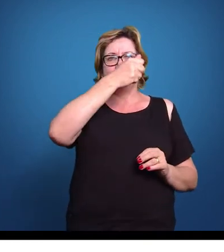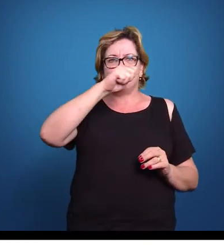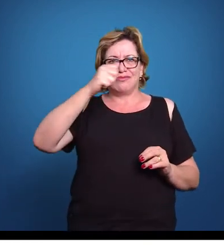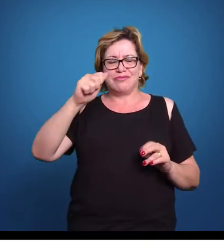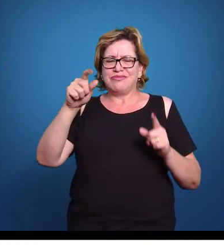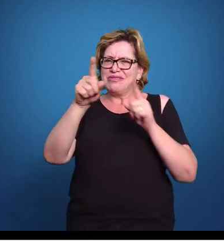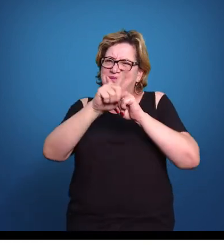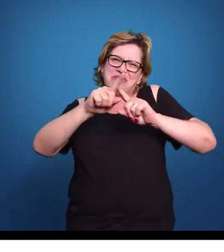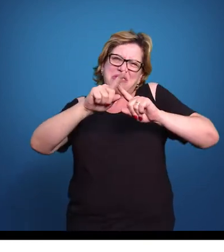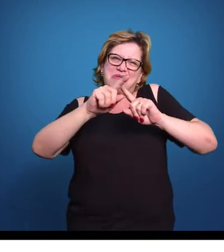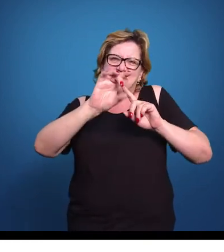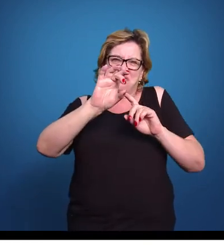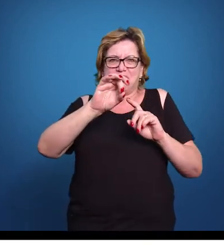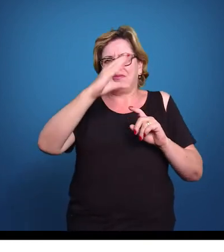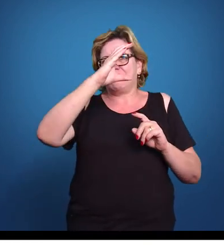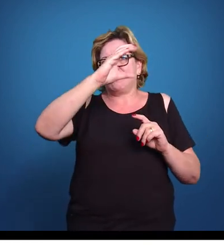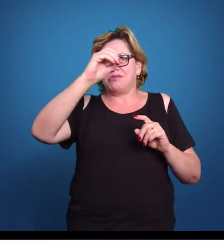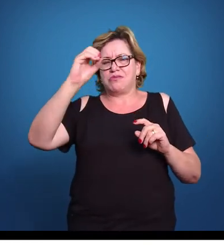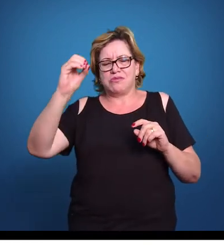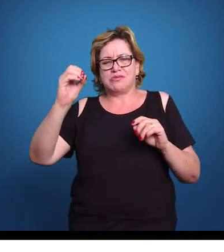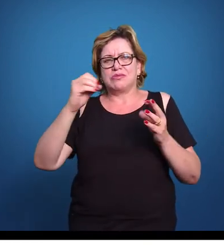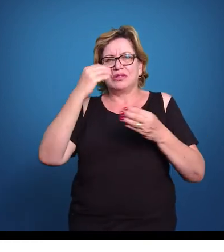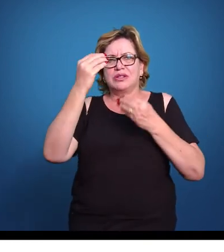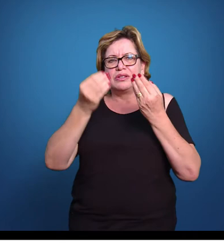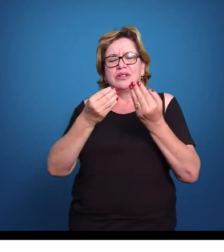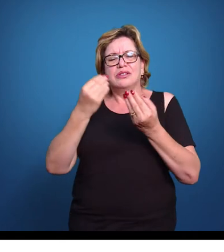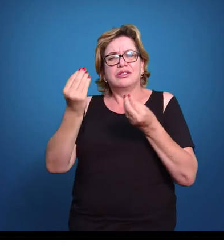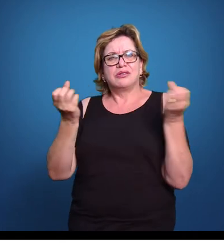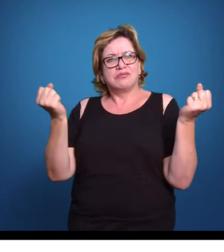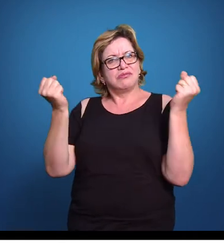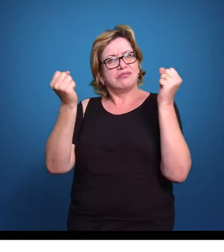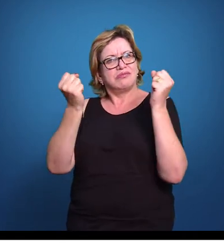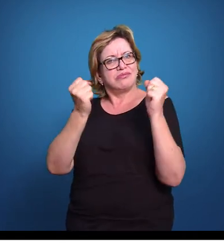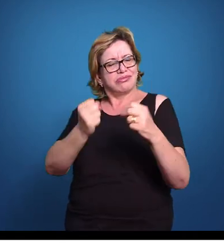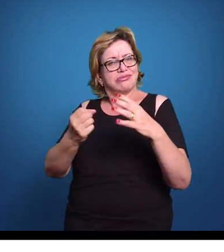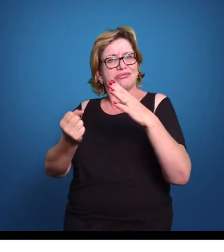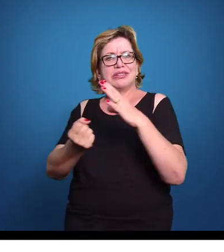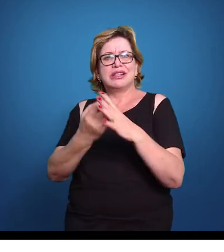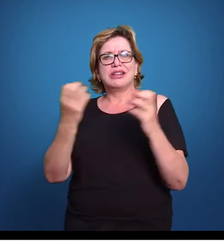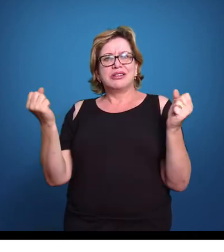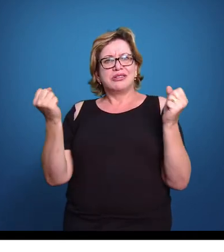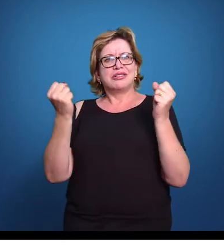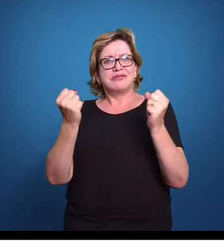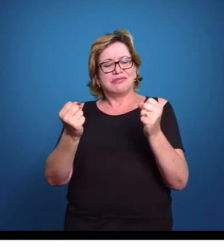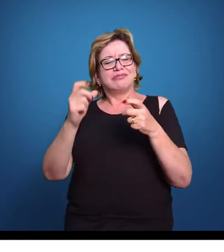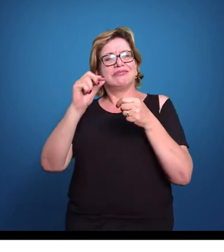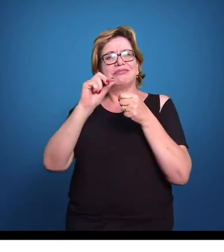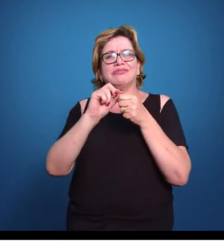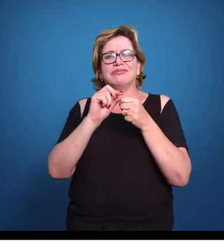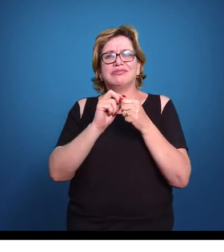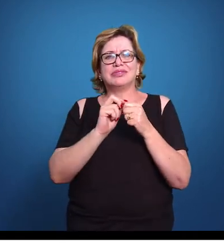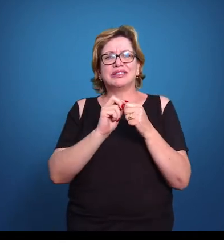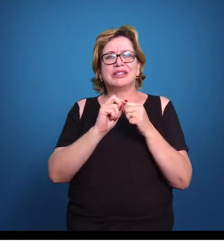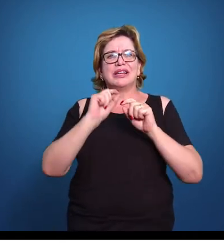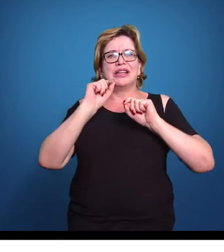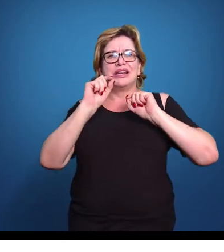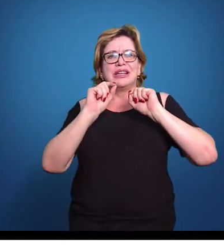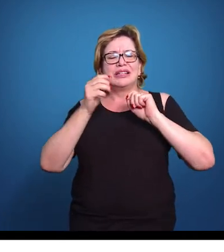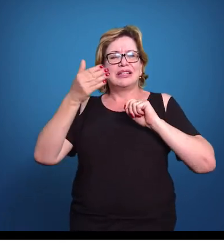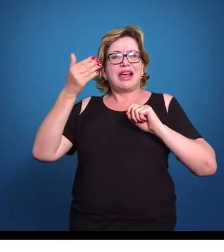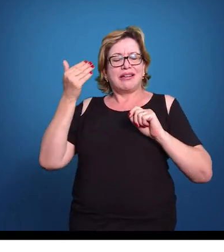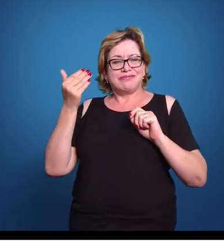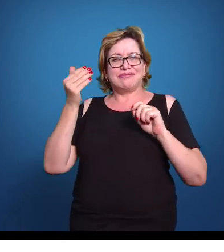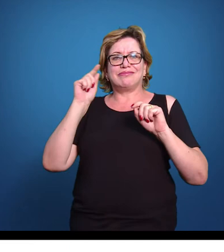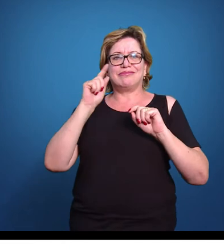em cooperativas, mas em associações de produtores, cria uma possibilidade maior. Quem era, naquela